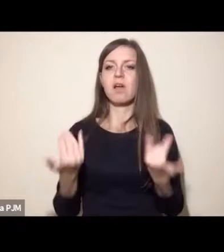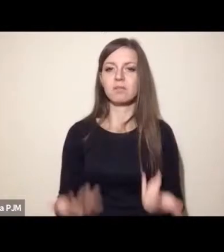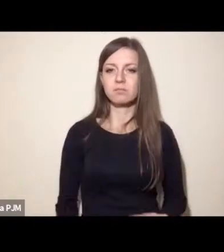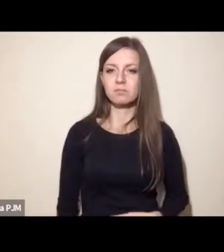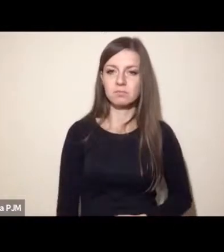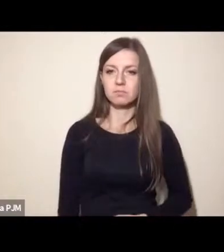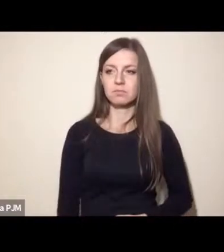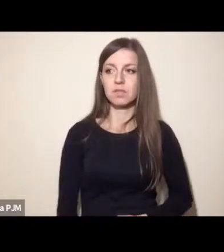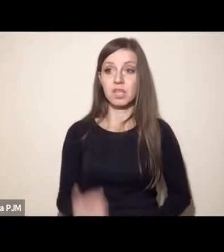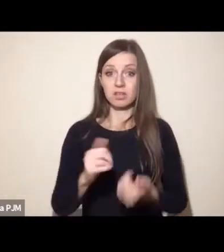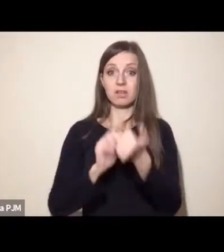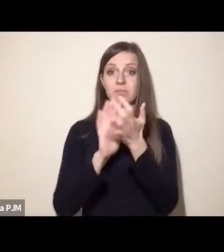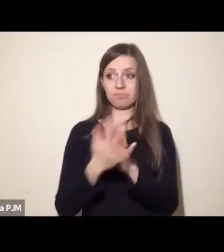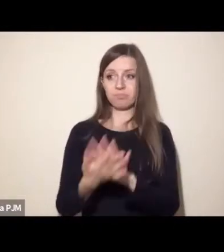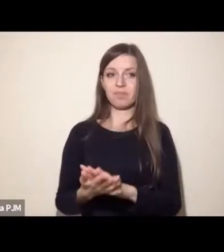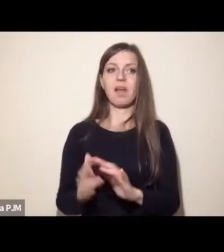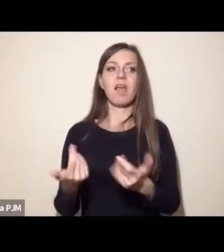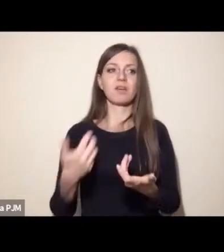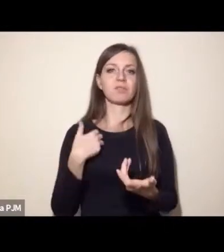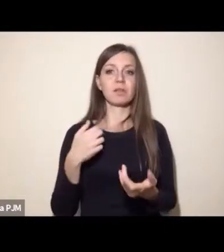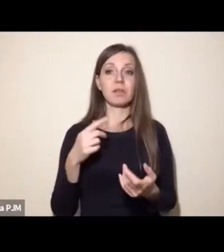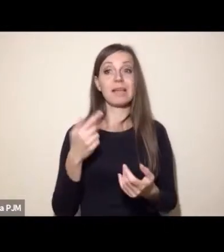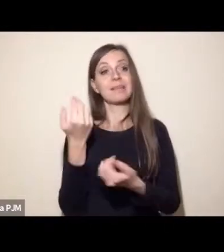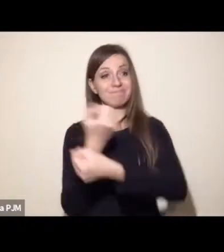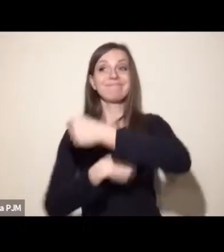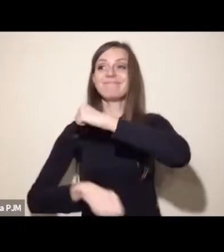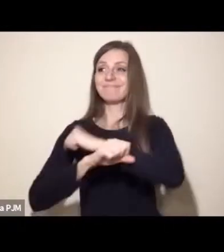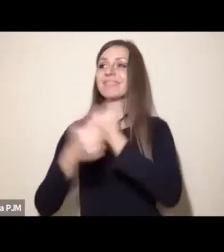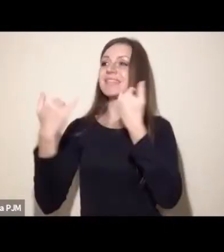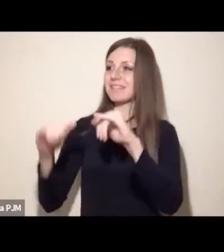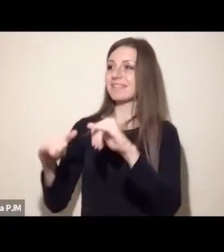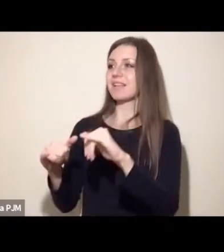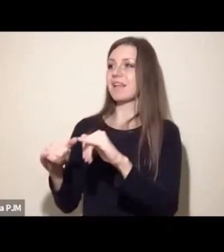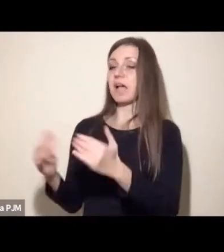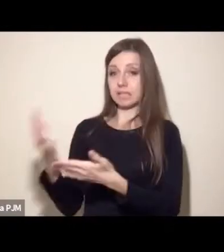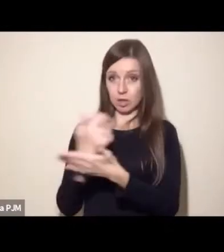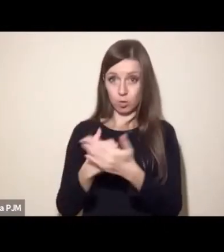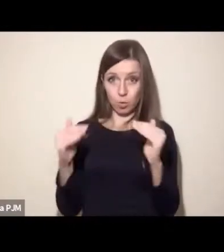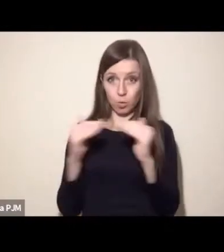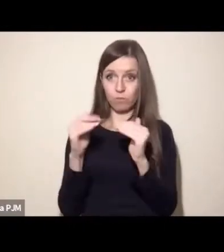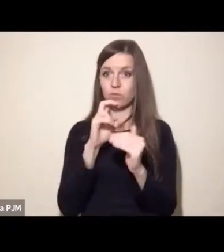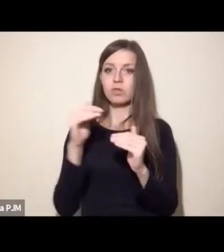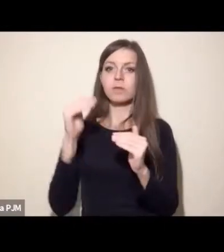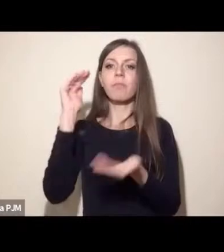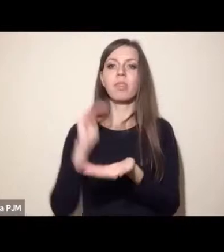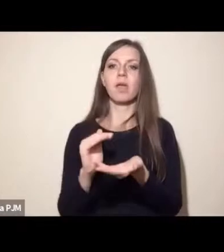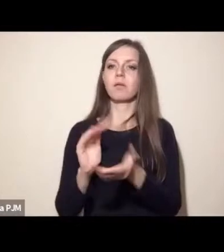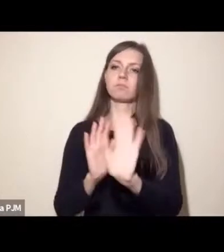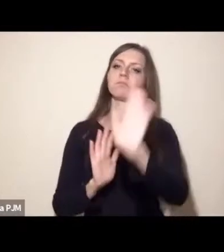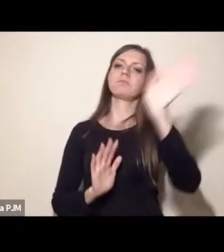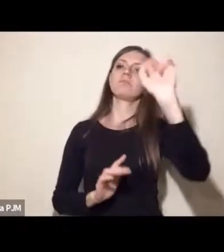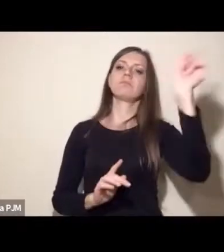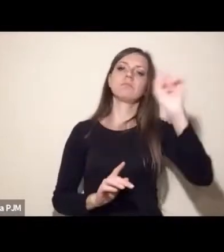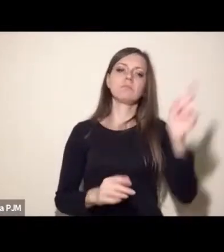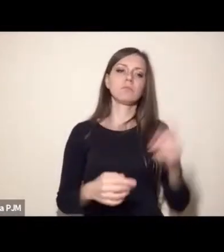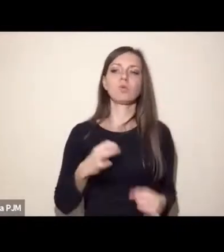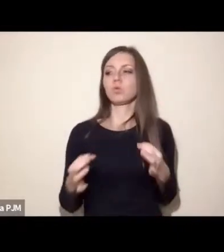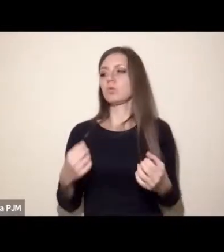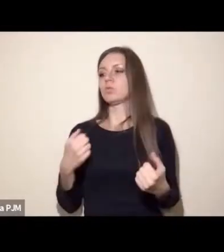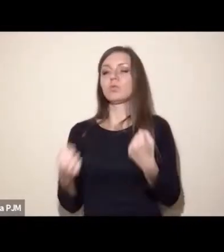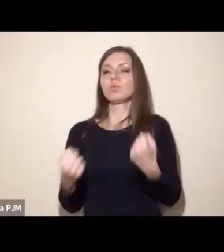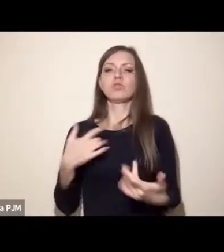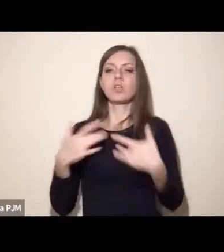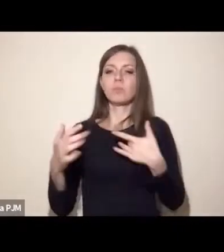alternatywa wciąż będzie atrakcyjnym źródłem dochodu i czy na przykład roślinne, ekologiczne,